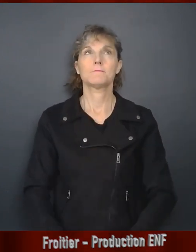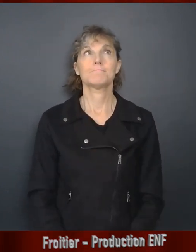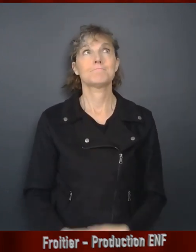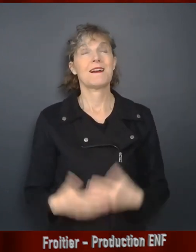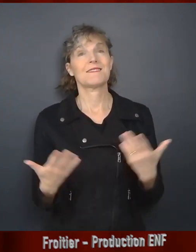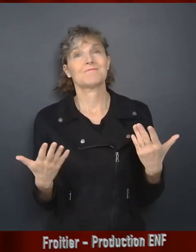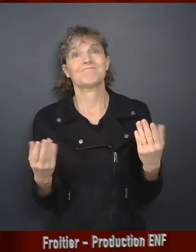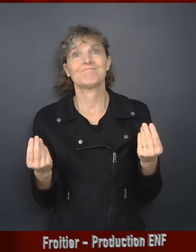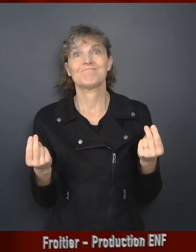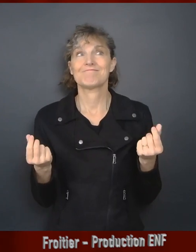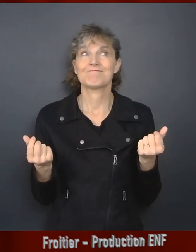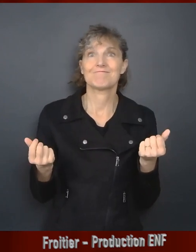Mais je dois admettre